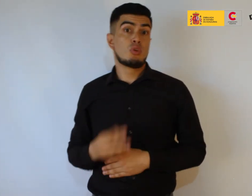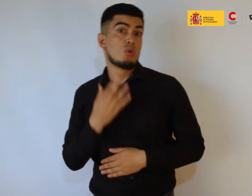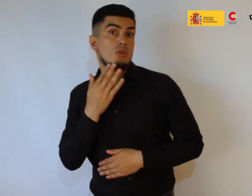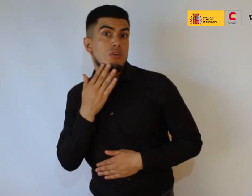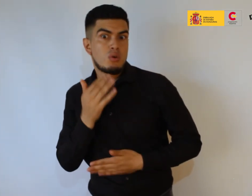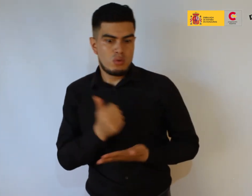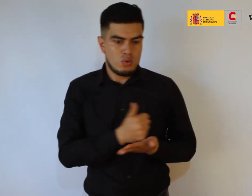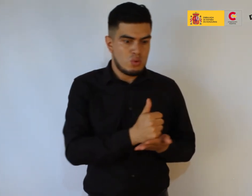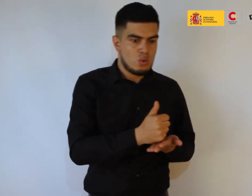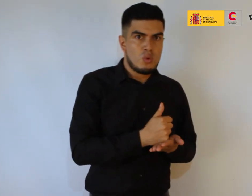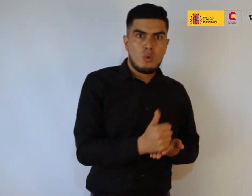sala.